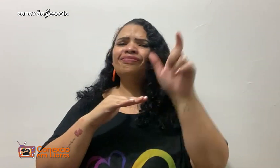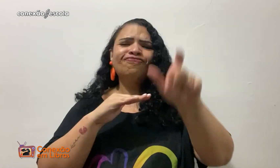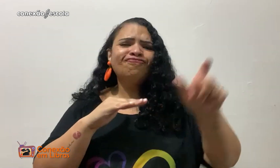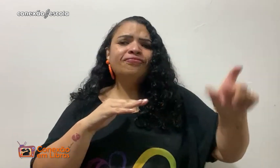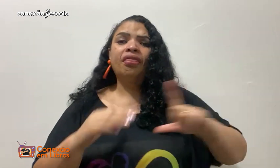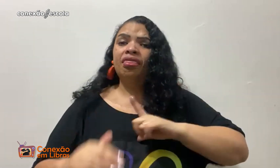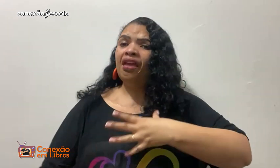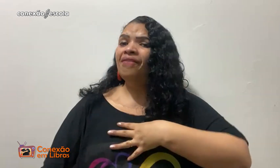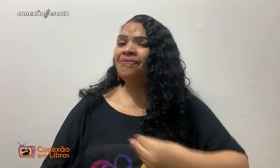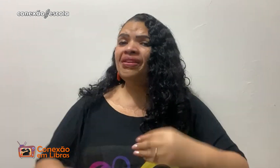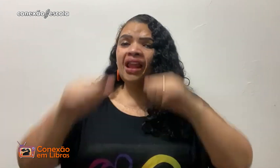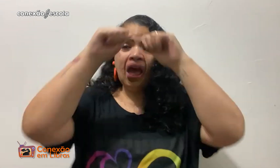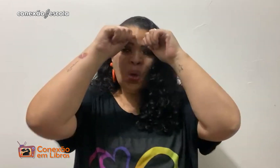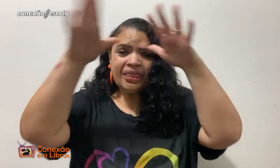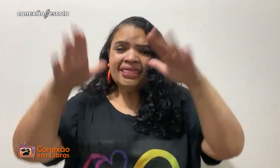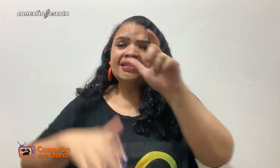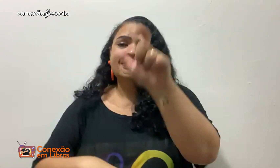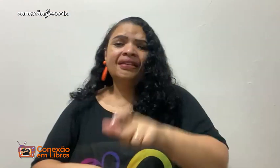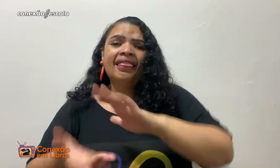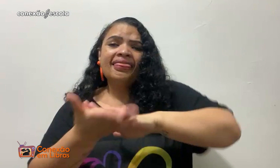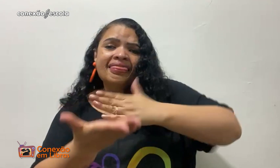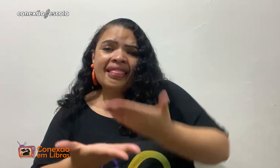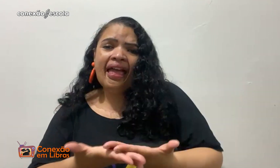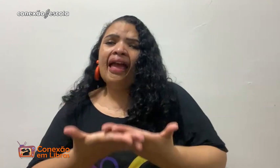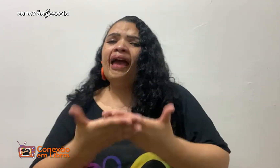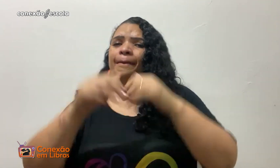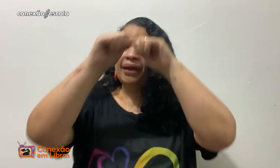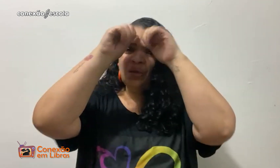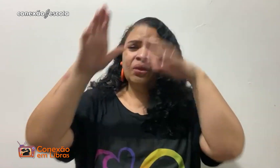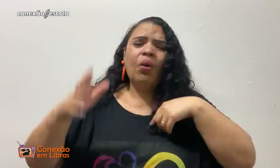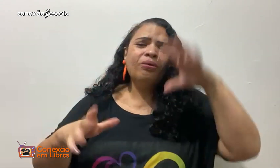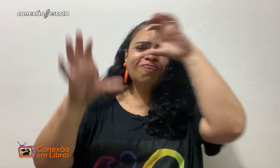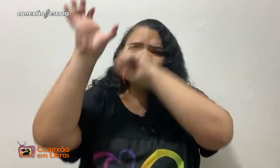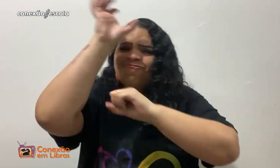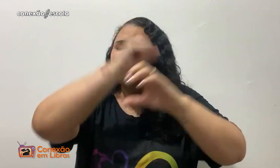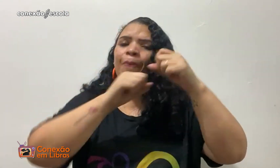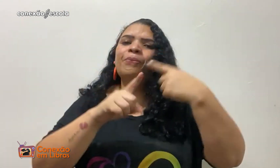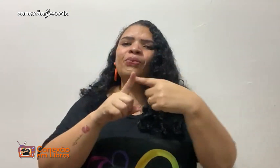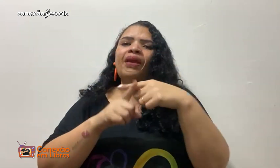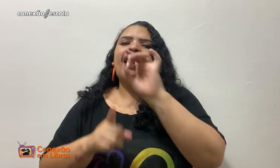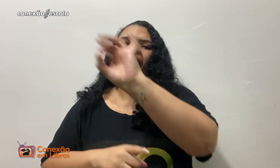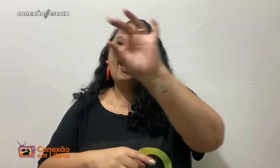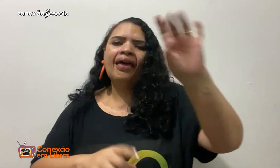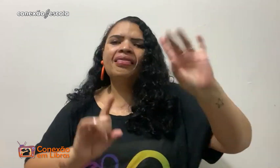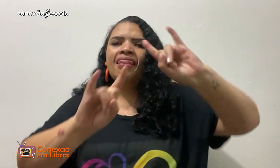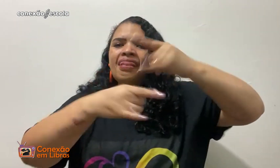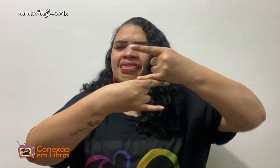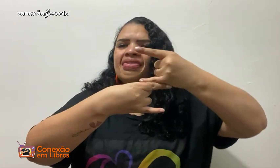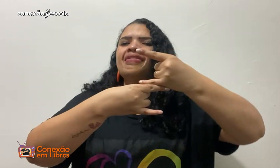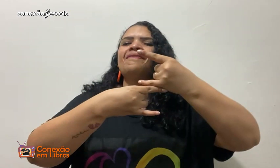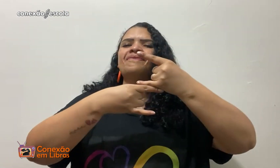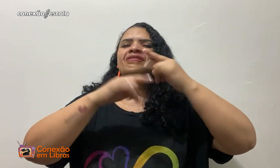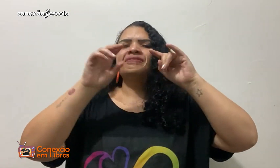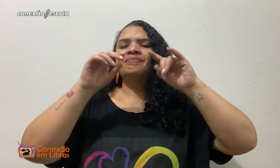muitos pais surdos também que têm filhos autistas, intérpretes que também têm filhos autistas, porque